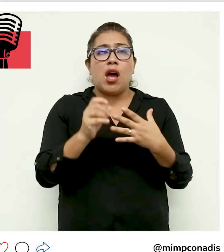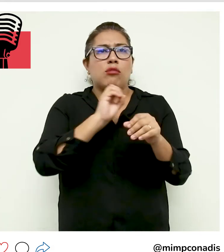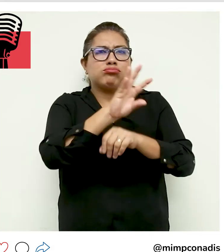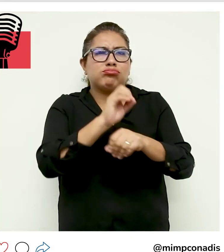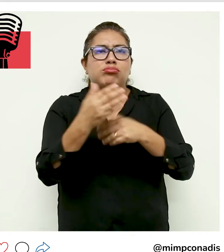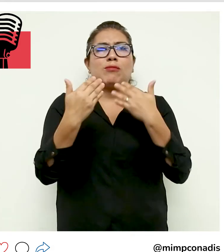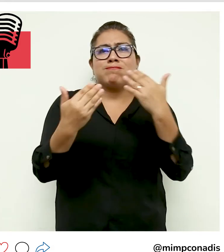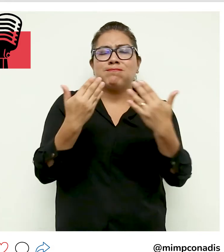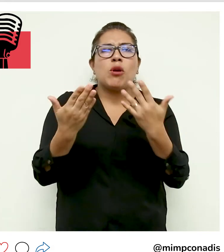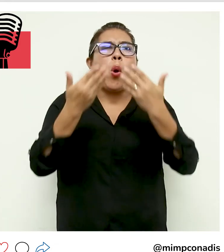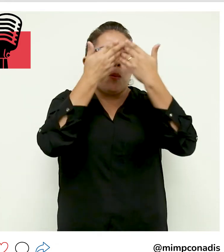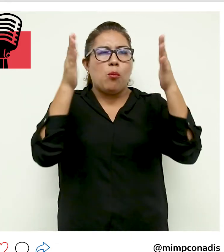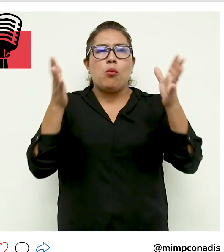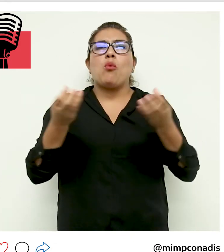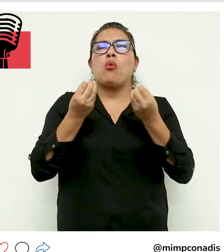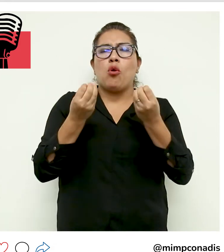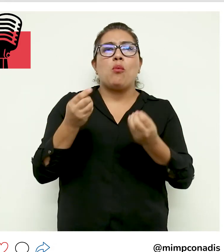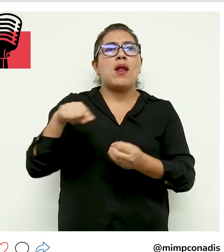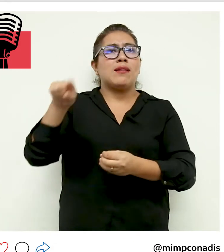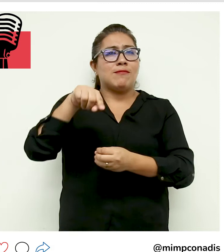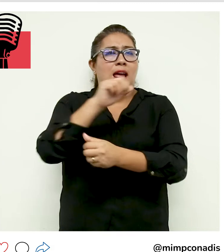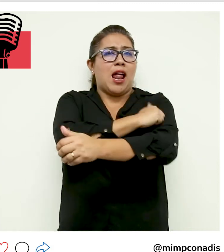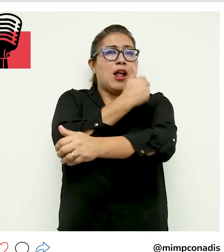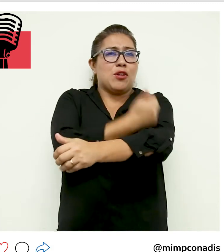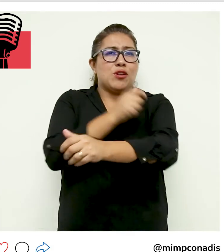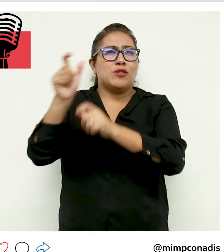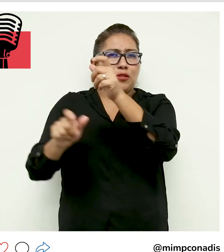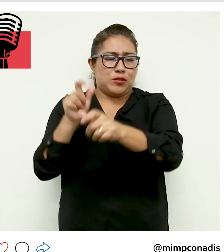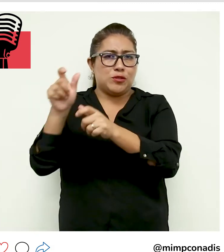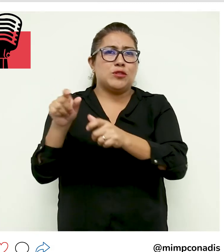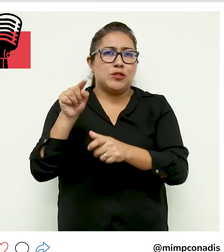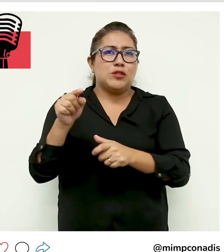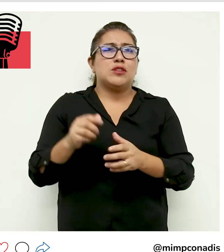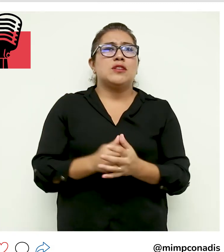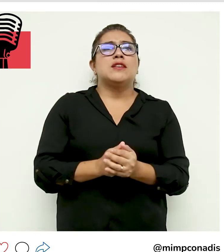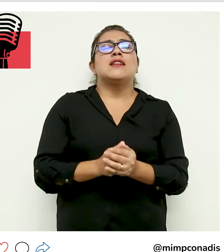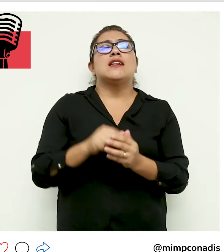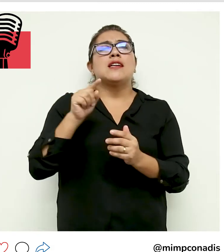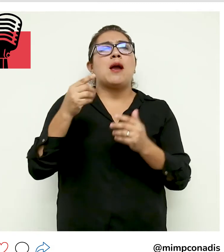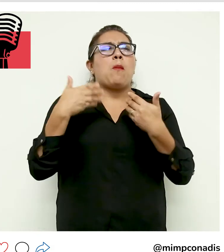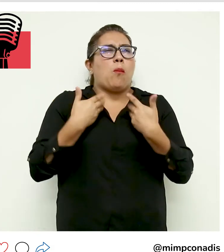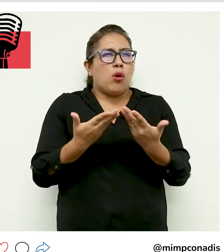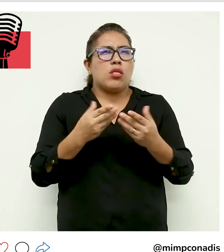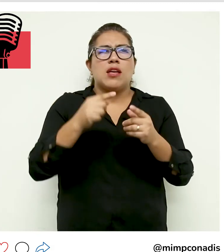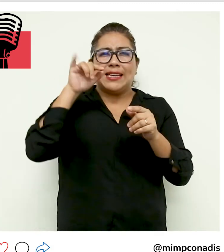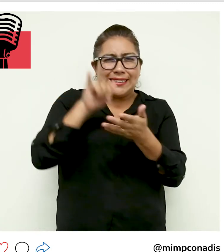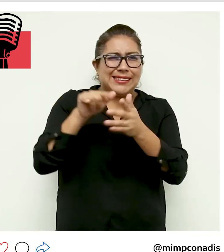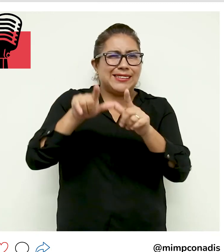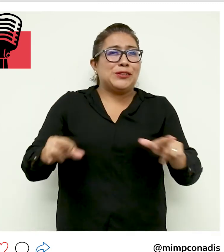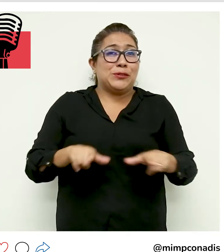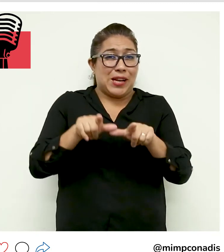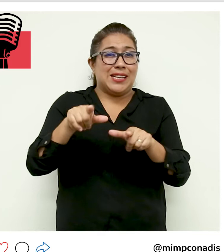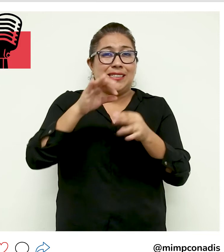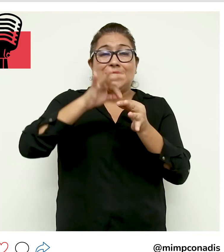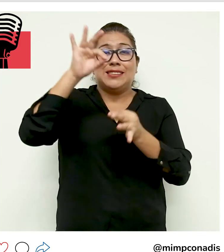charlas y dinámicas de sensibilización a los representantes de las empresas del INSEE convocados por la Municipalidad del mencionado distrito,